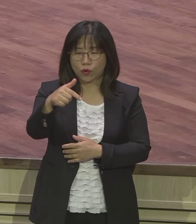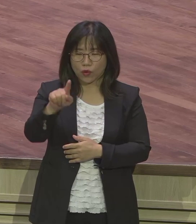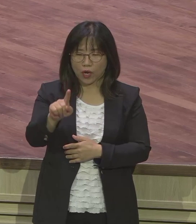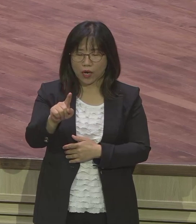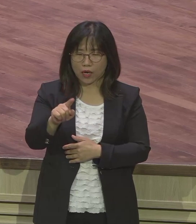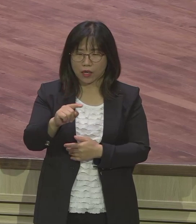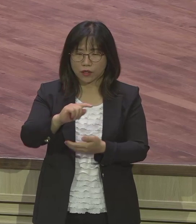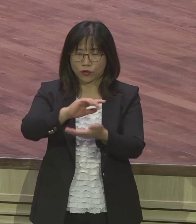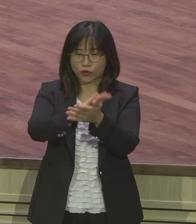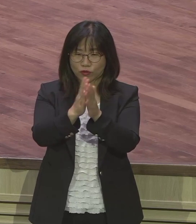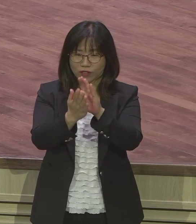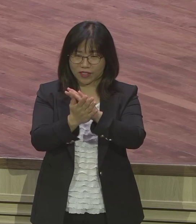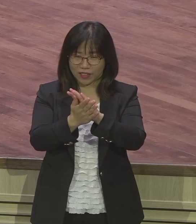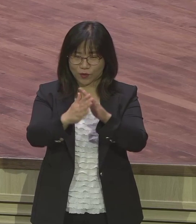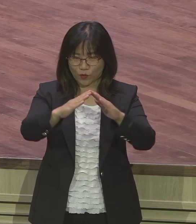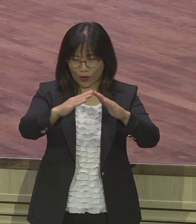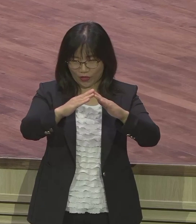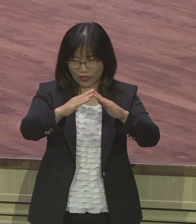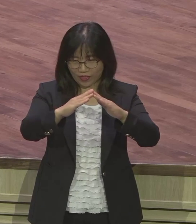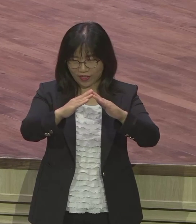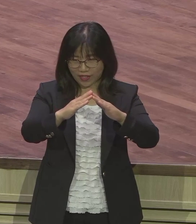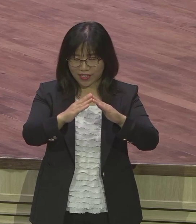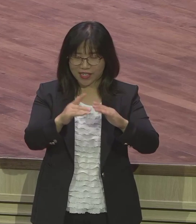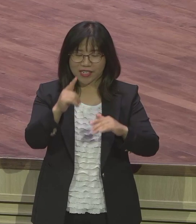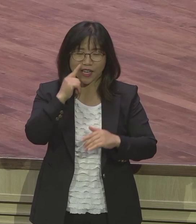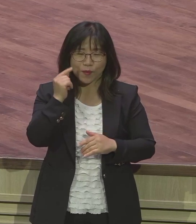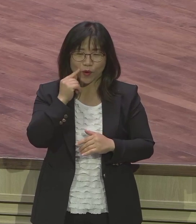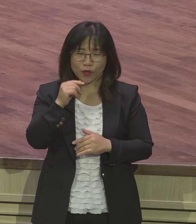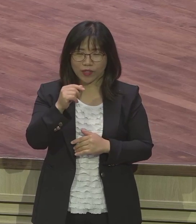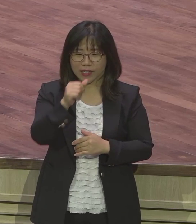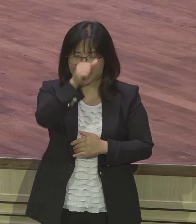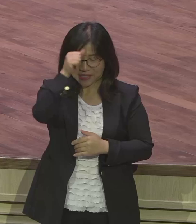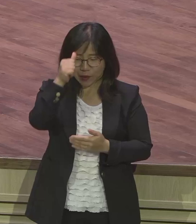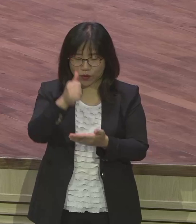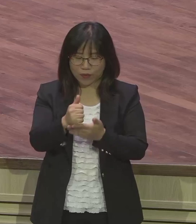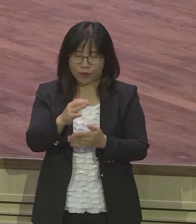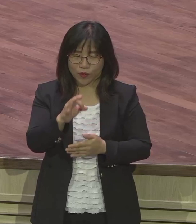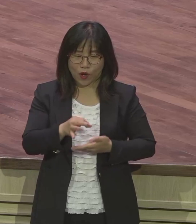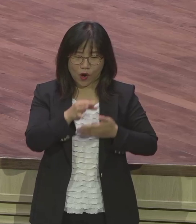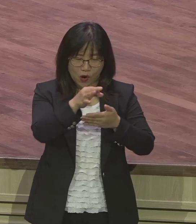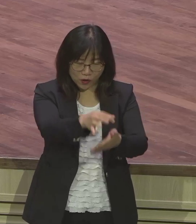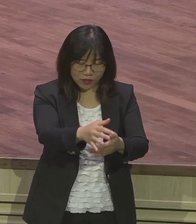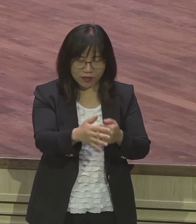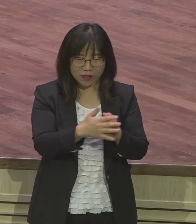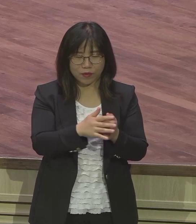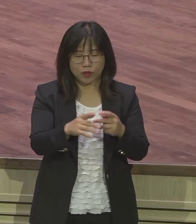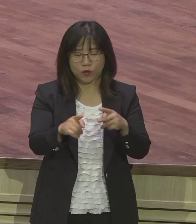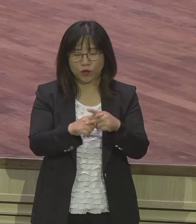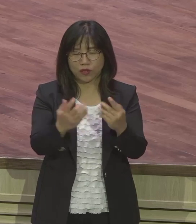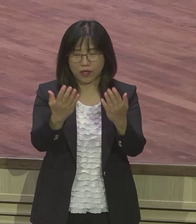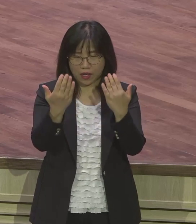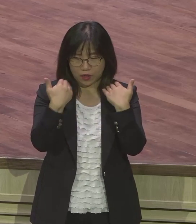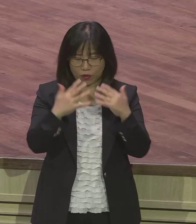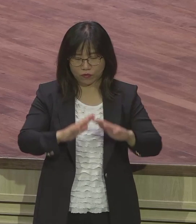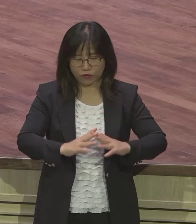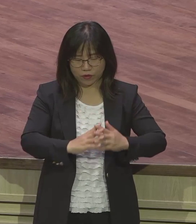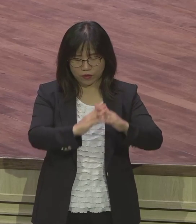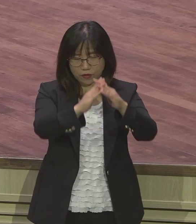나우유키, 장로가 그렇게 헌신을 해서 초등학교를 건축하는 데 기공을 하게